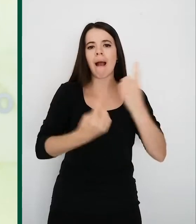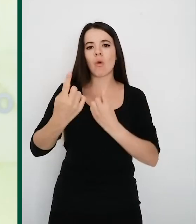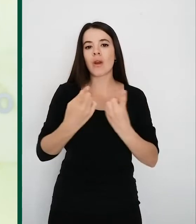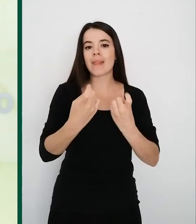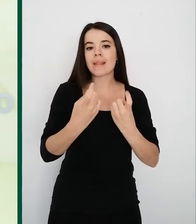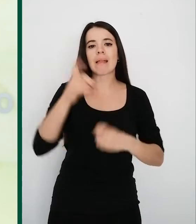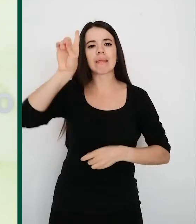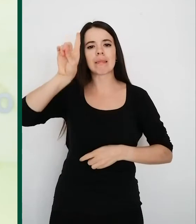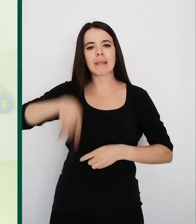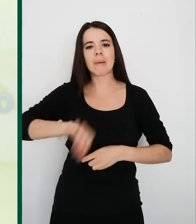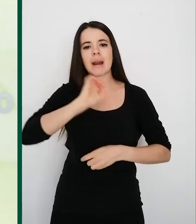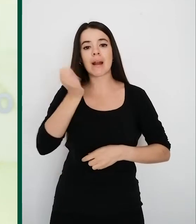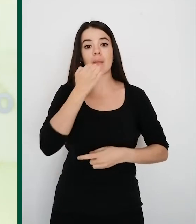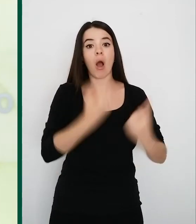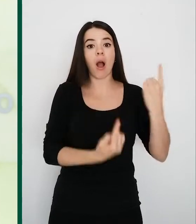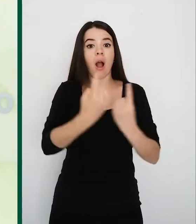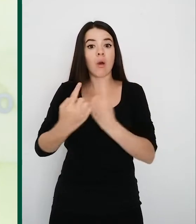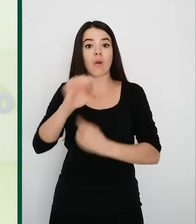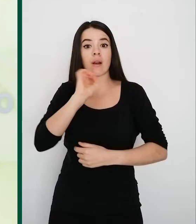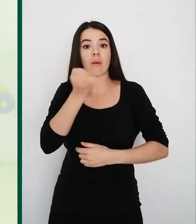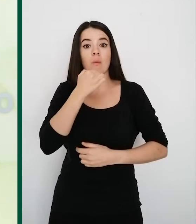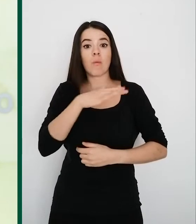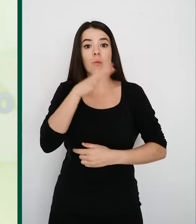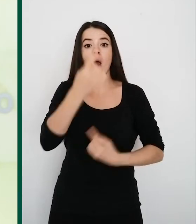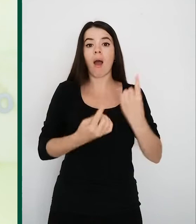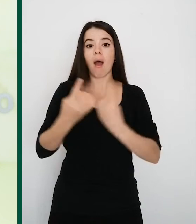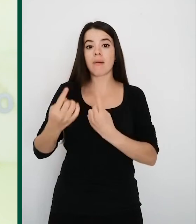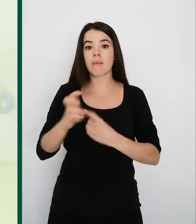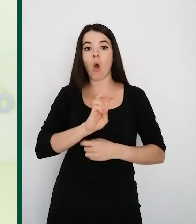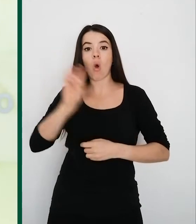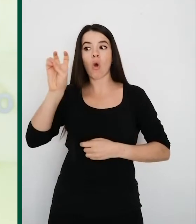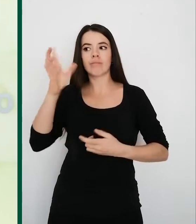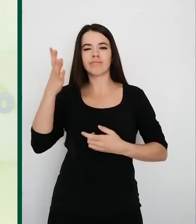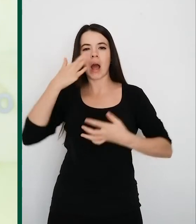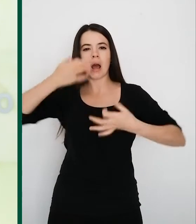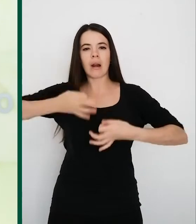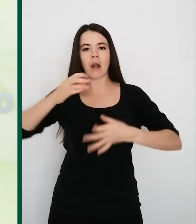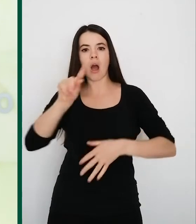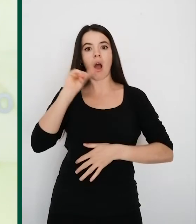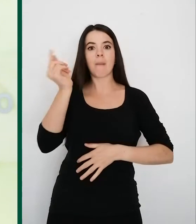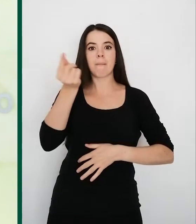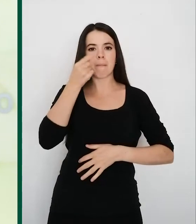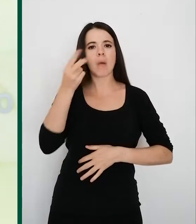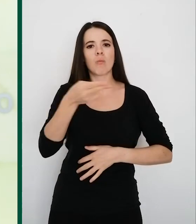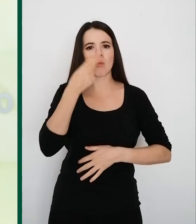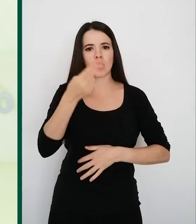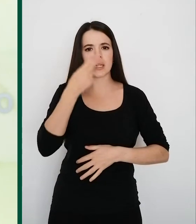reclamaciones de cada uno de los territorios que a veces nos abrían los ojos a otras realidades muy interesantes. Hemos